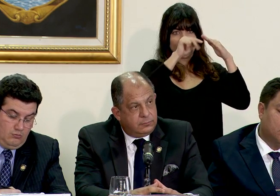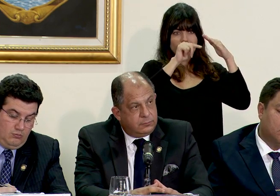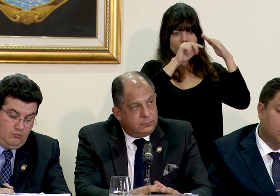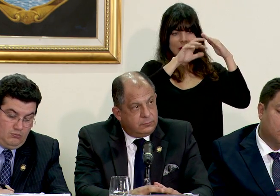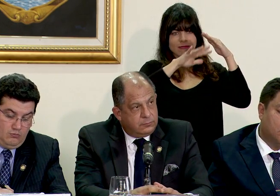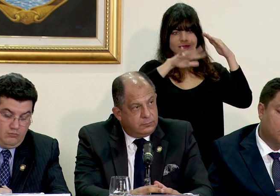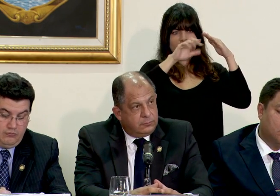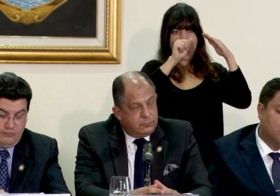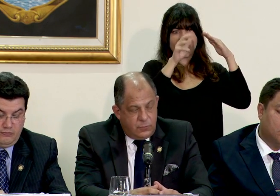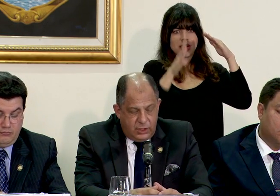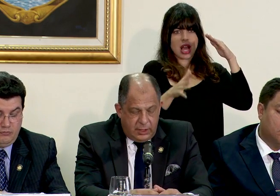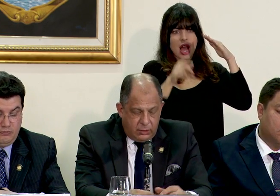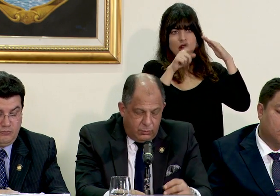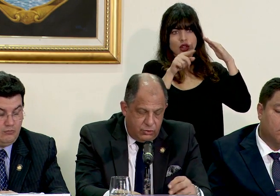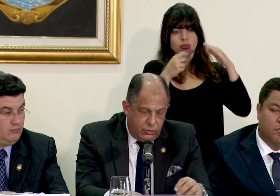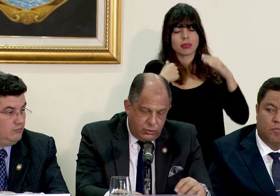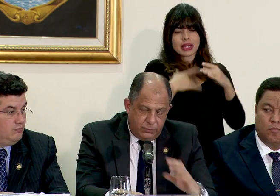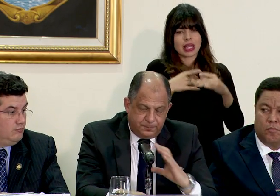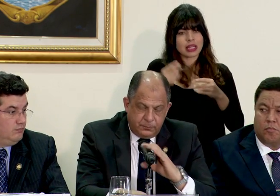en dado caso cómo actuarían